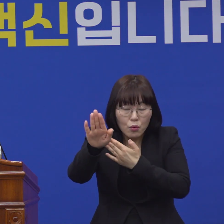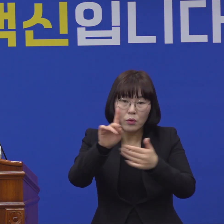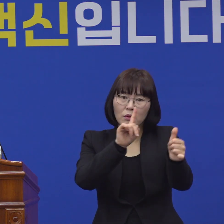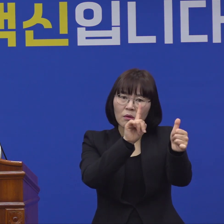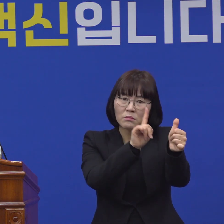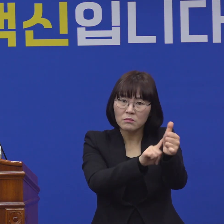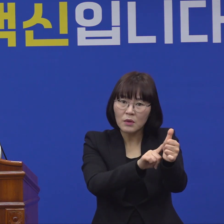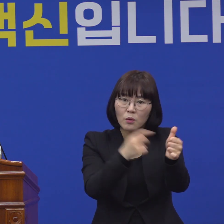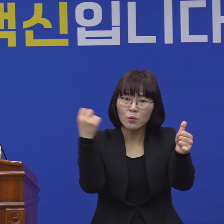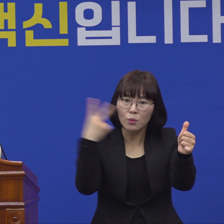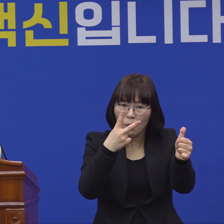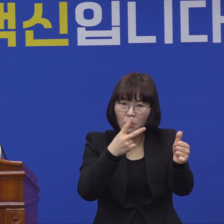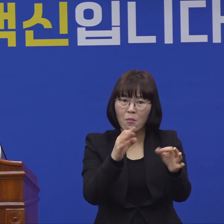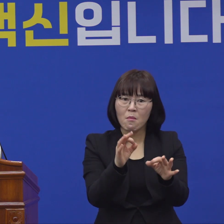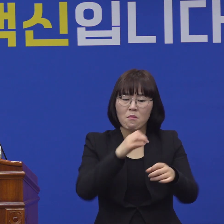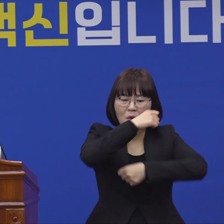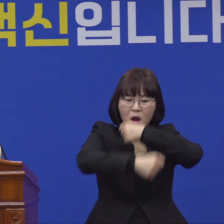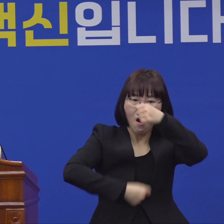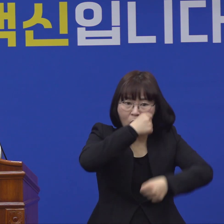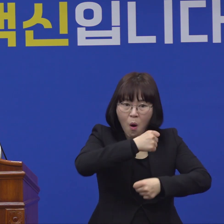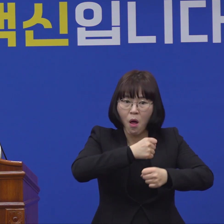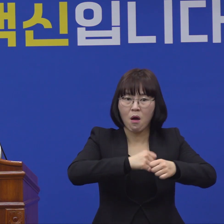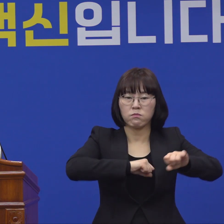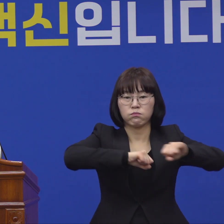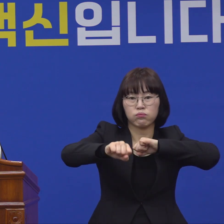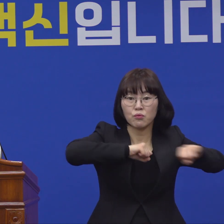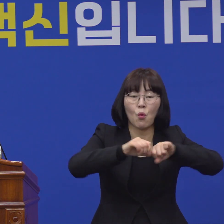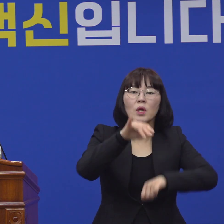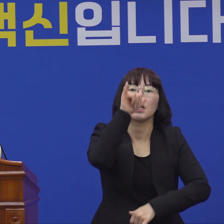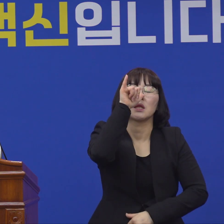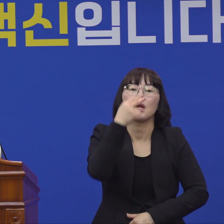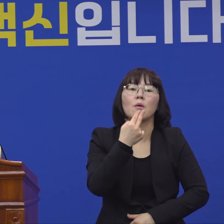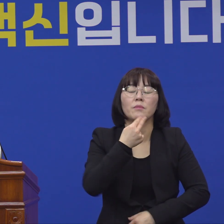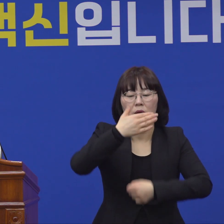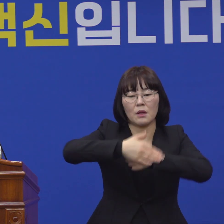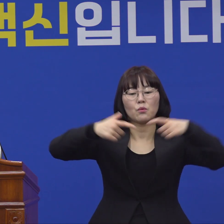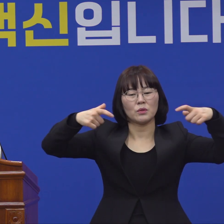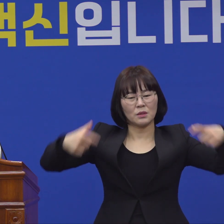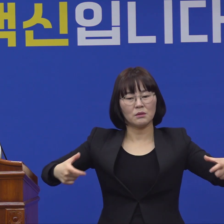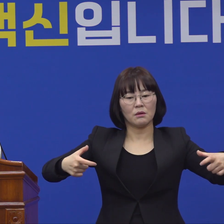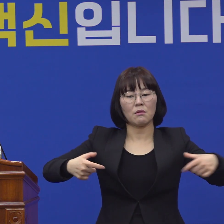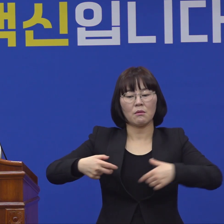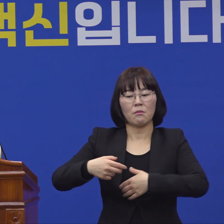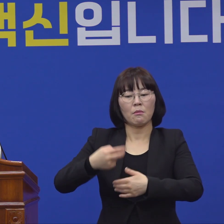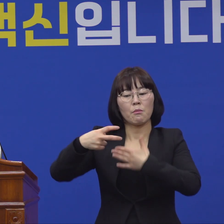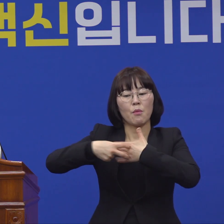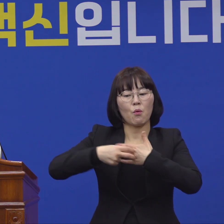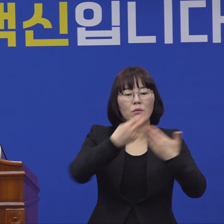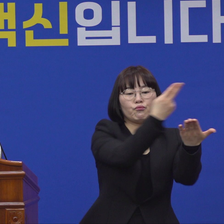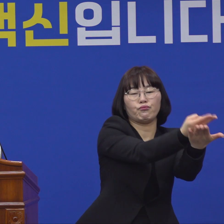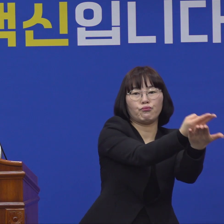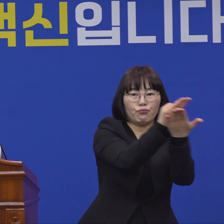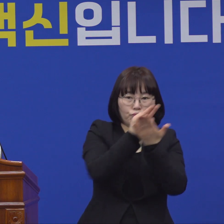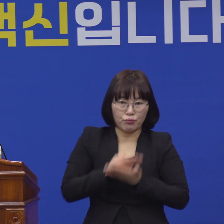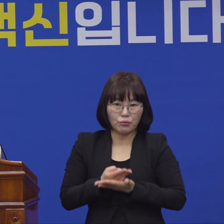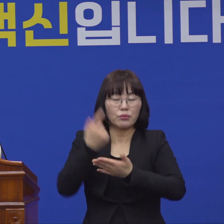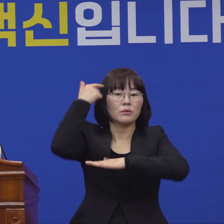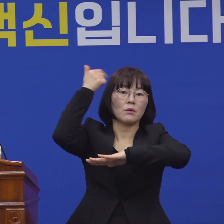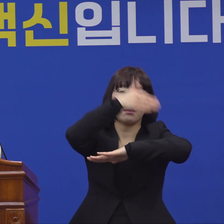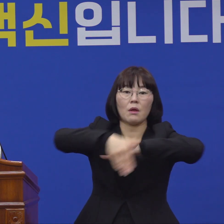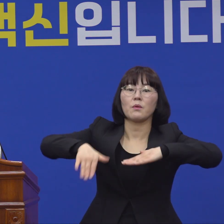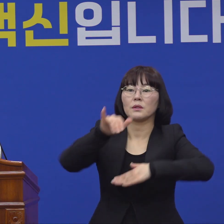행동에 대비해서 저희들 오늘 대구지역 관내 병원으로 입원 조치할 계획이란 말씀을 드린 바와 같습니다.